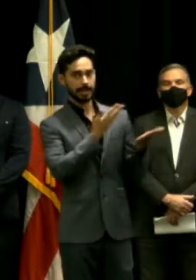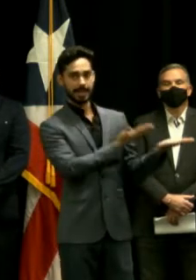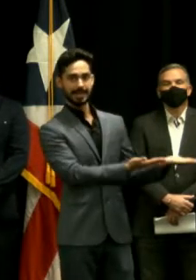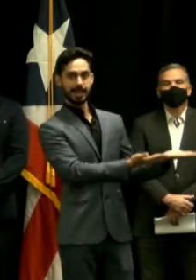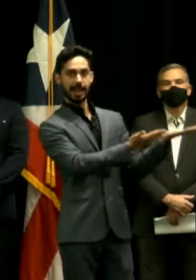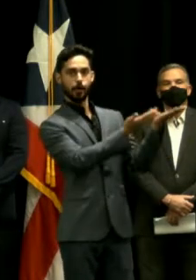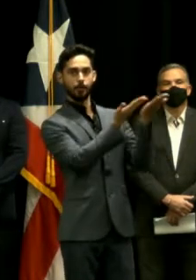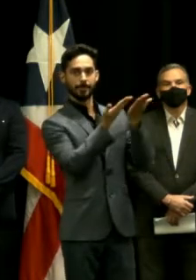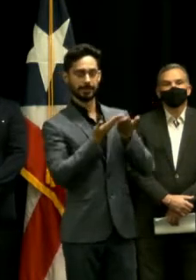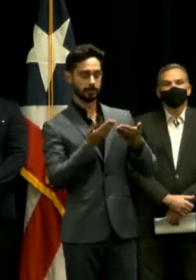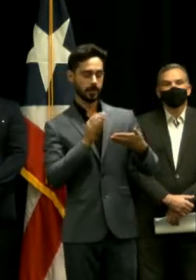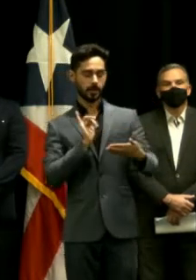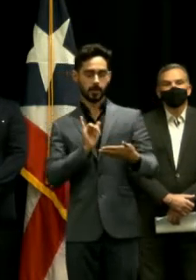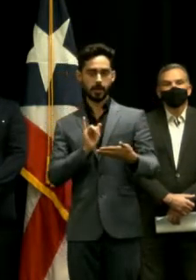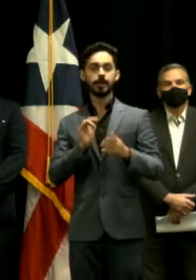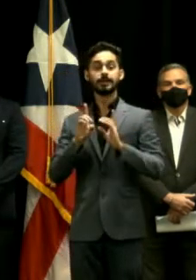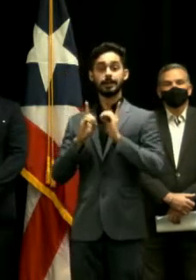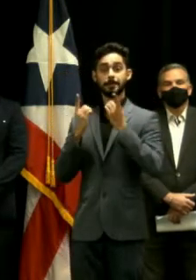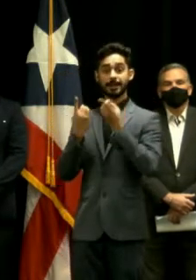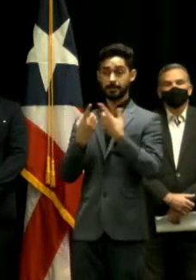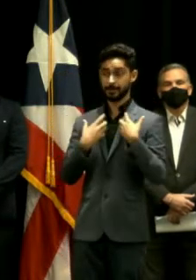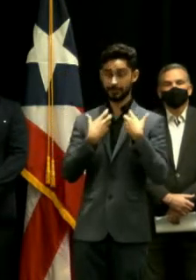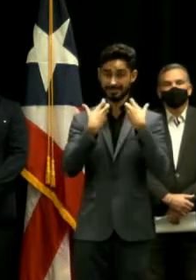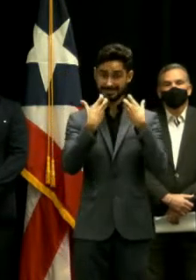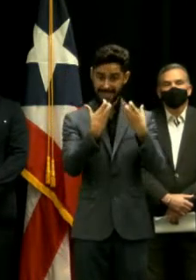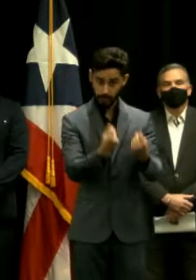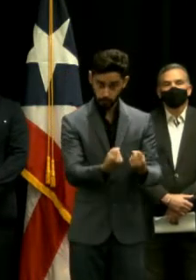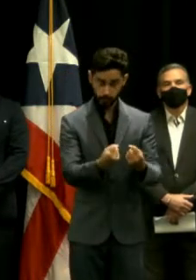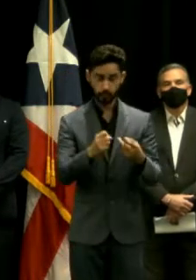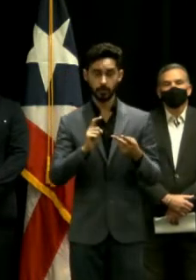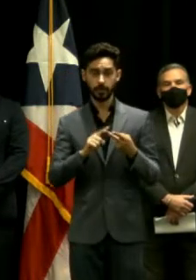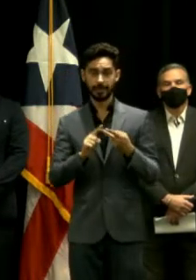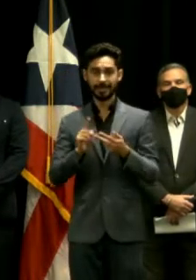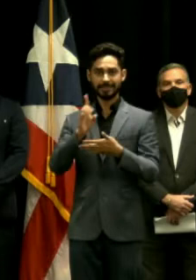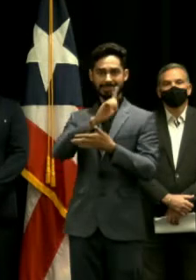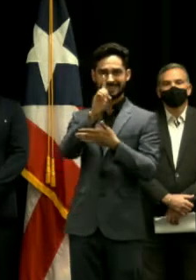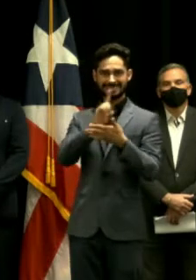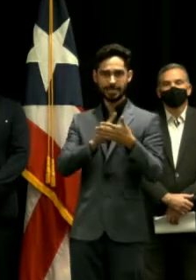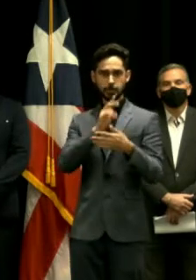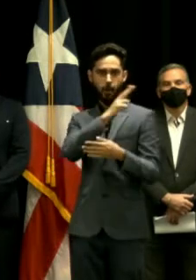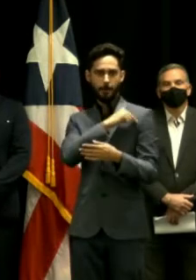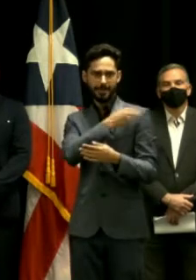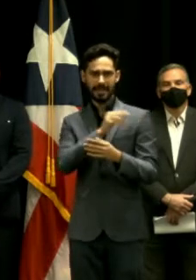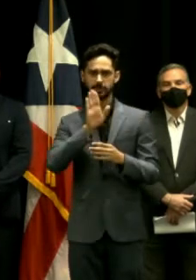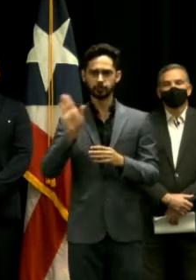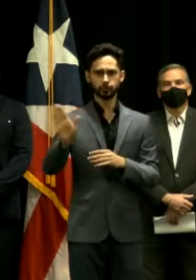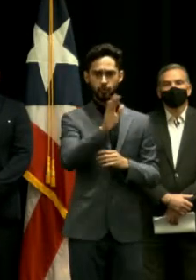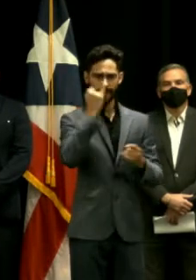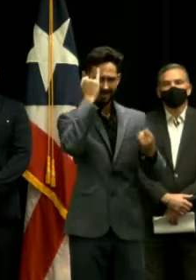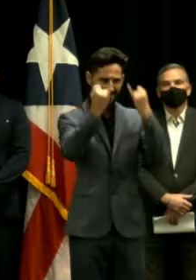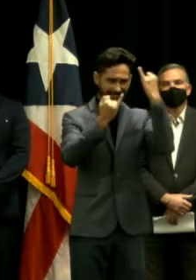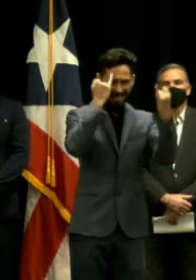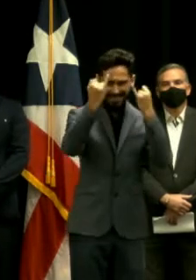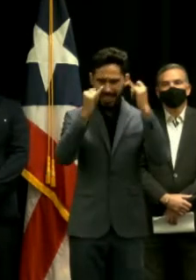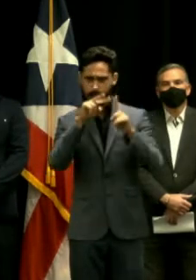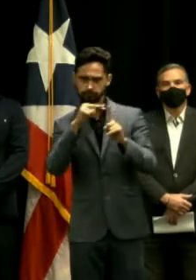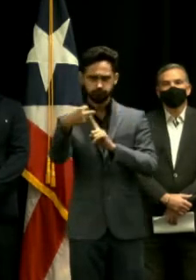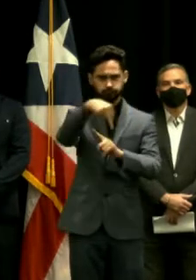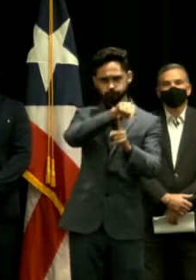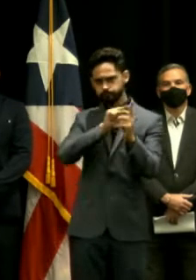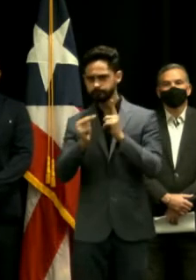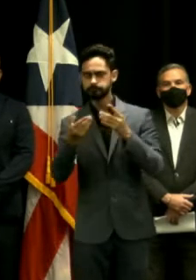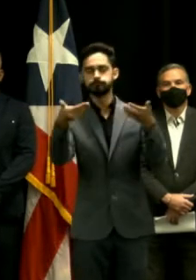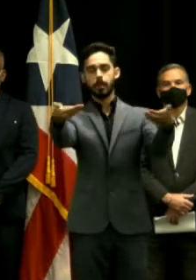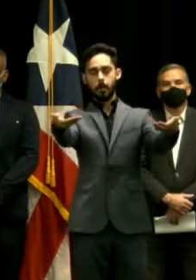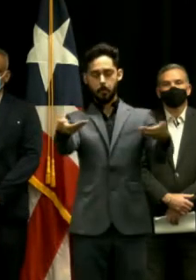el departamento de salud y los expertos en diseño de hospitales. La estructura que vamos